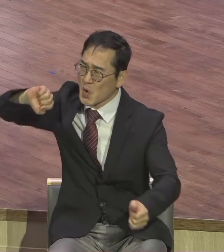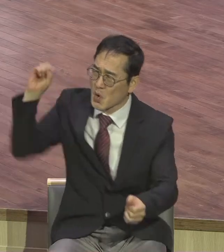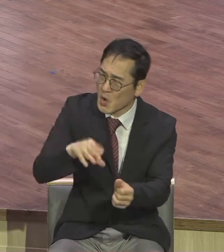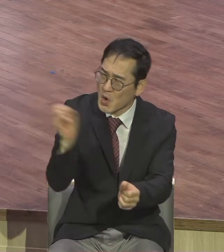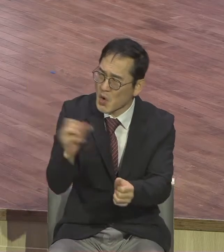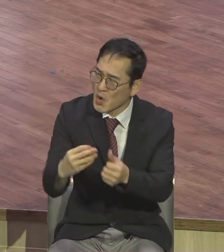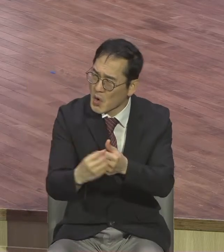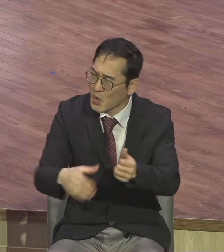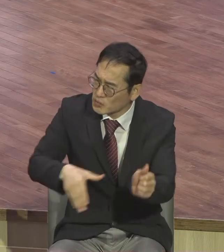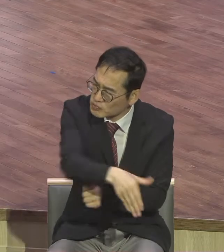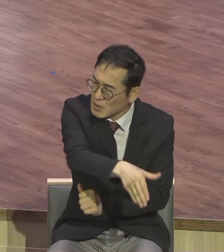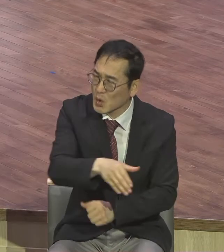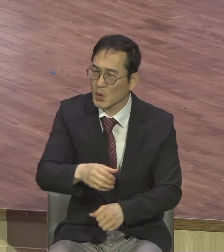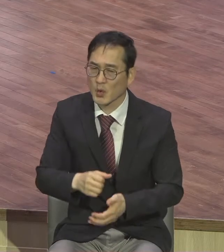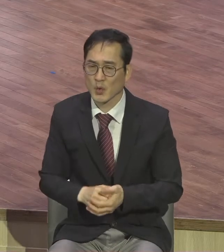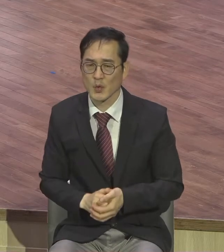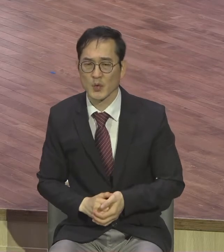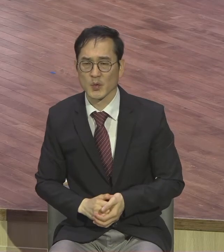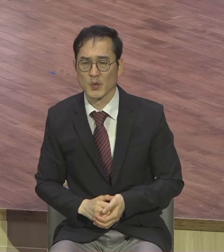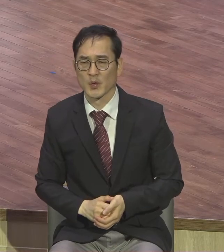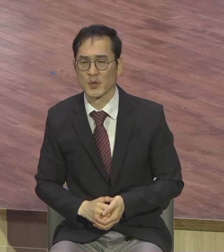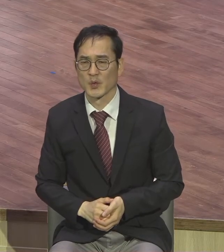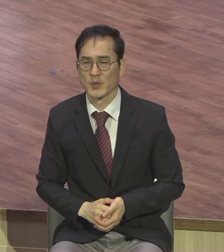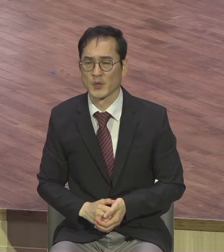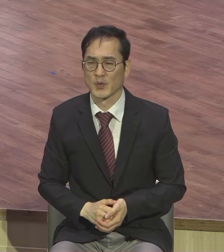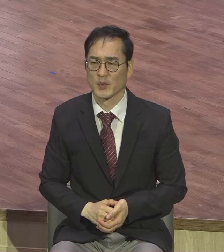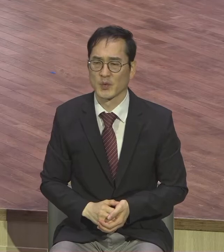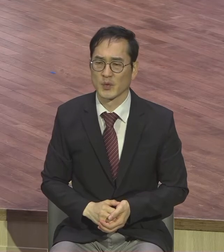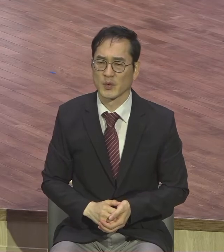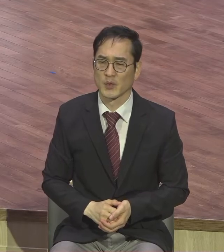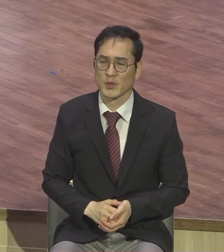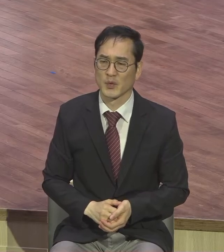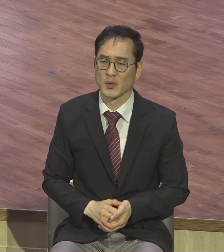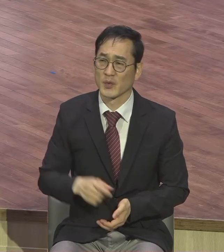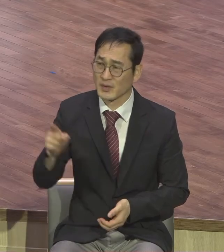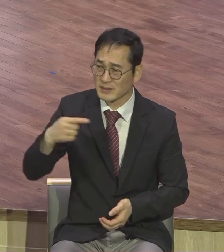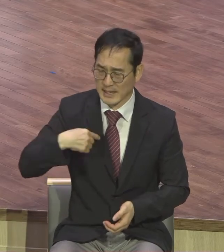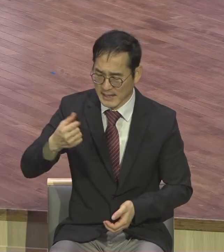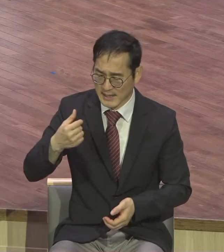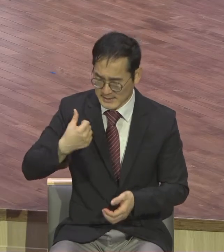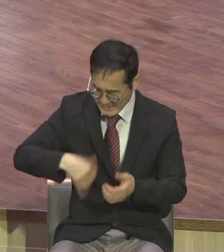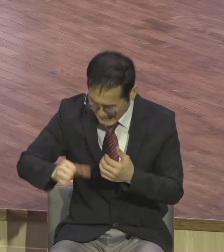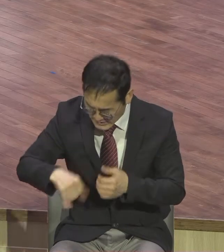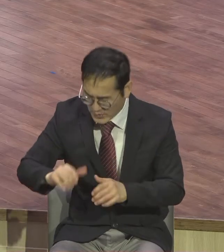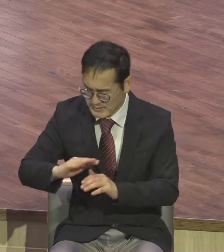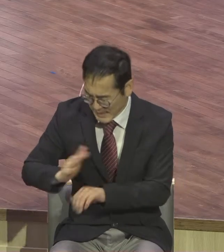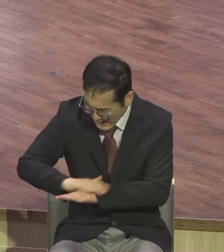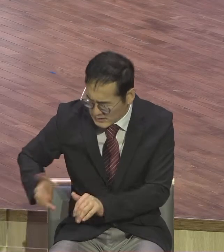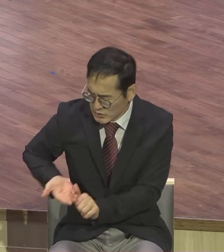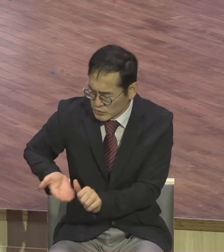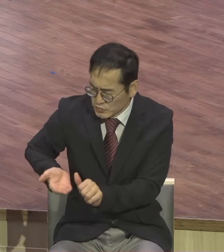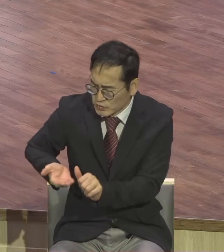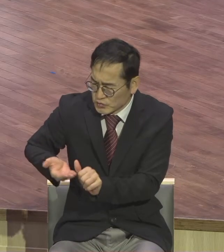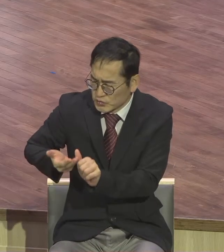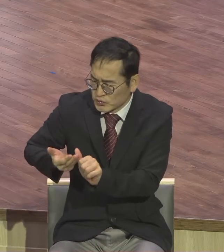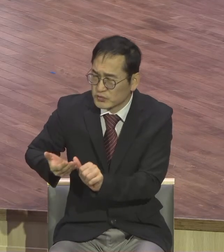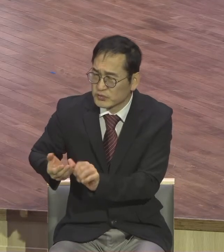그 새끼를 날개하려 모음같이 내가 내 자녀를 모으려 한 일이 몇 번이더냐 그러나 내가 원하지 않아 예루살렘아